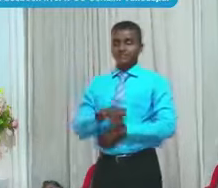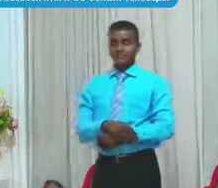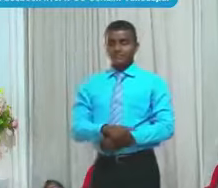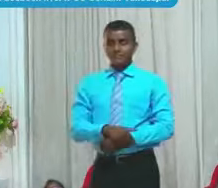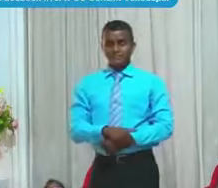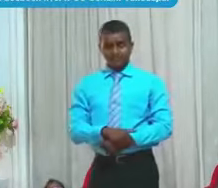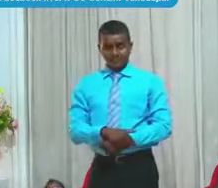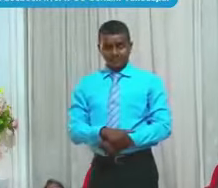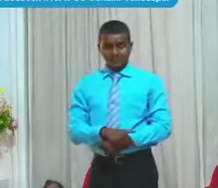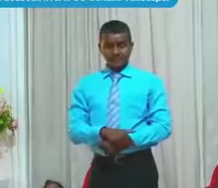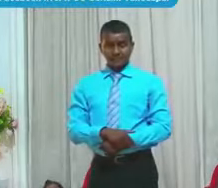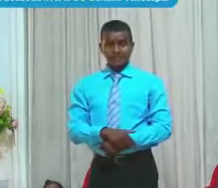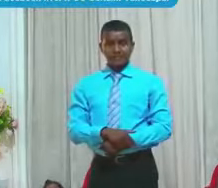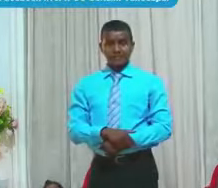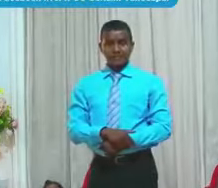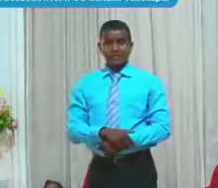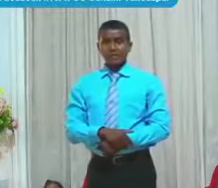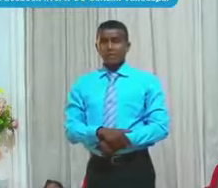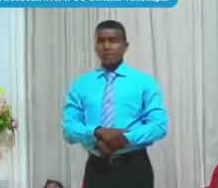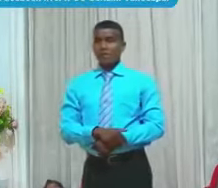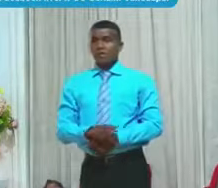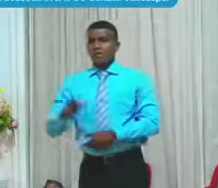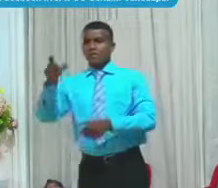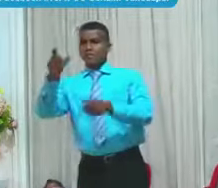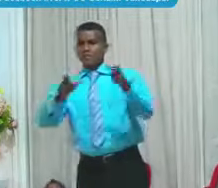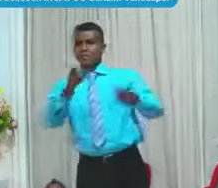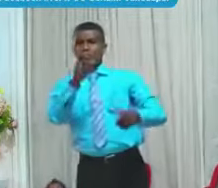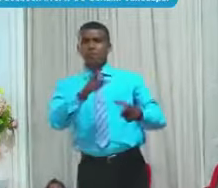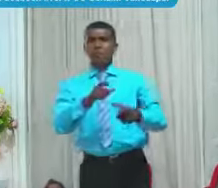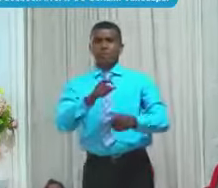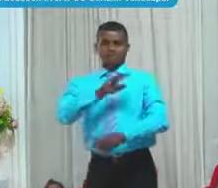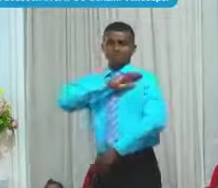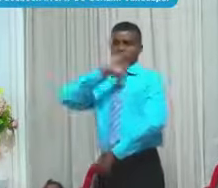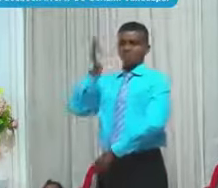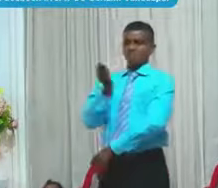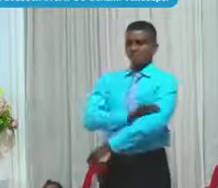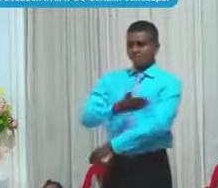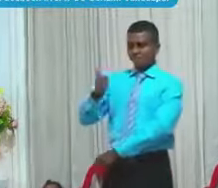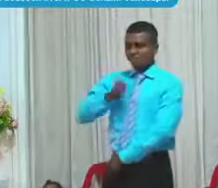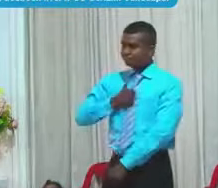El ser humano No es que sea Tan fuerte Como piensa Que es